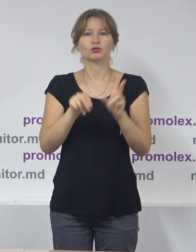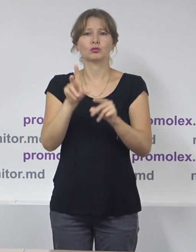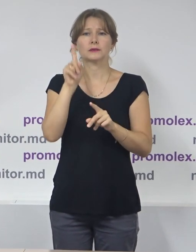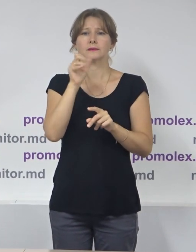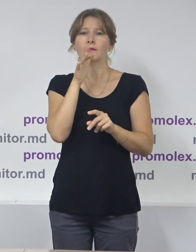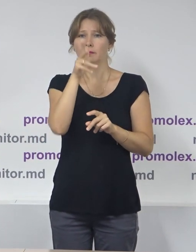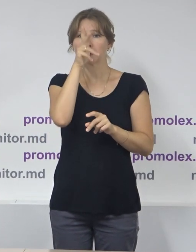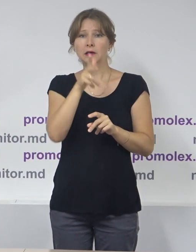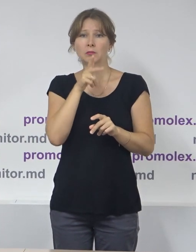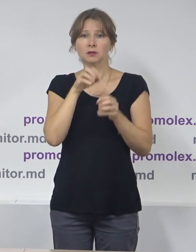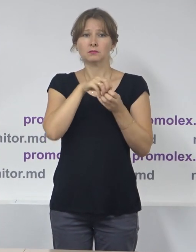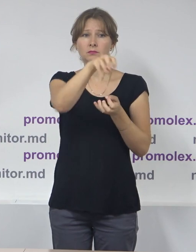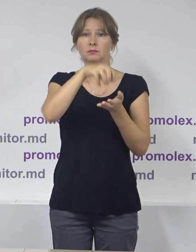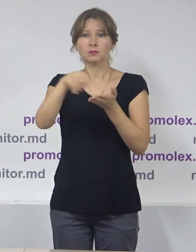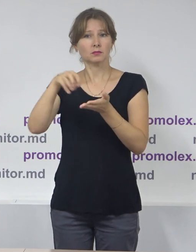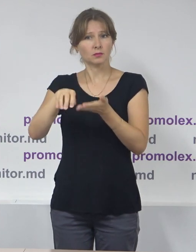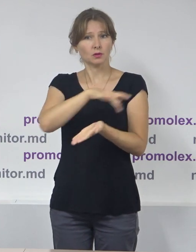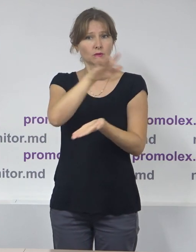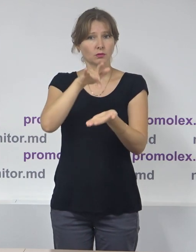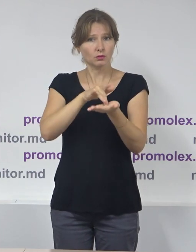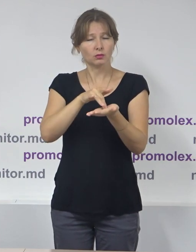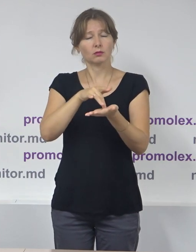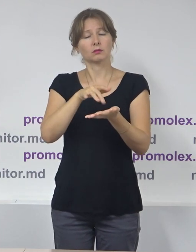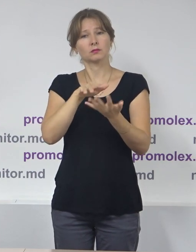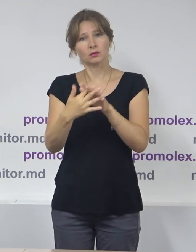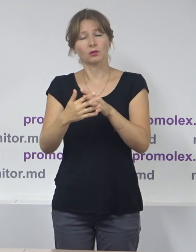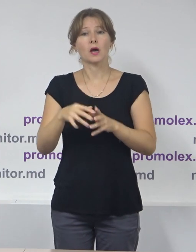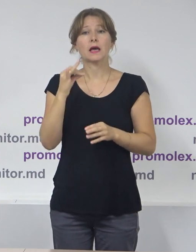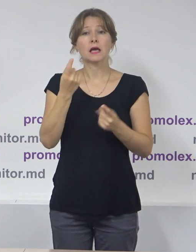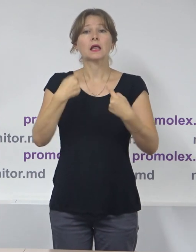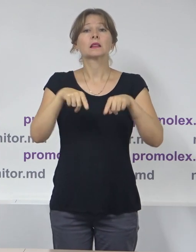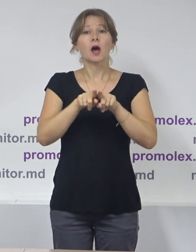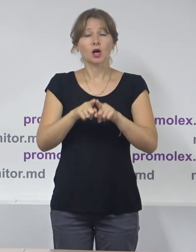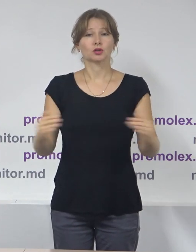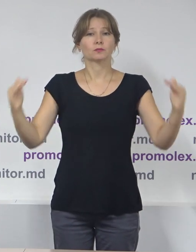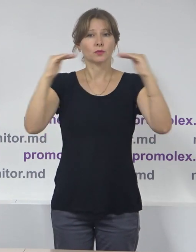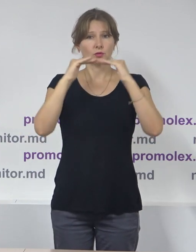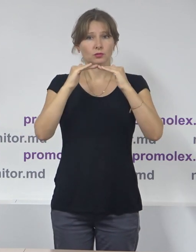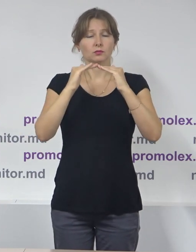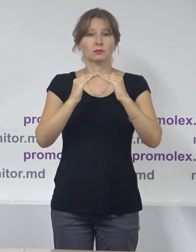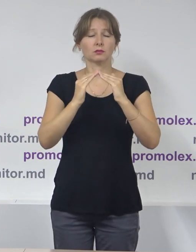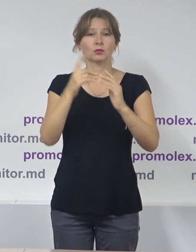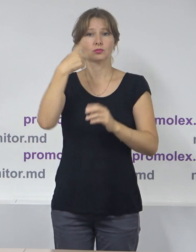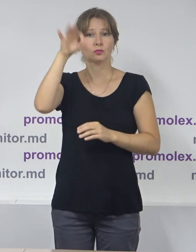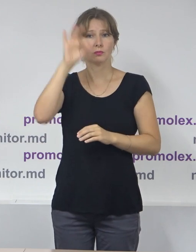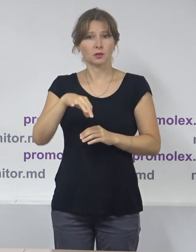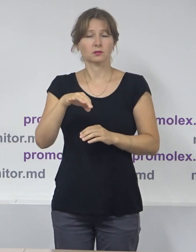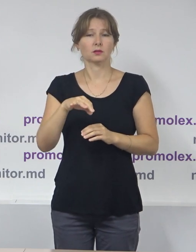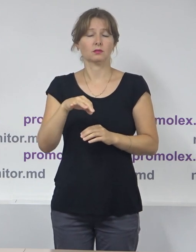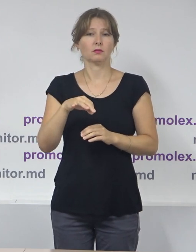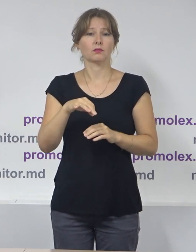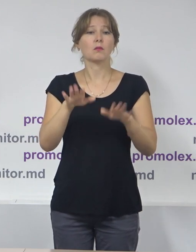de 3 luni de zile și în ziua alegerilor vom asigura acoperirea a 100% din secțiile de votare